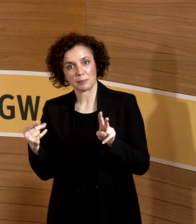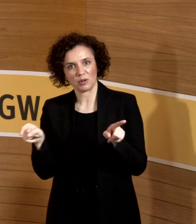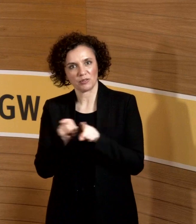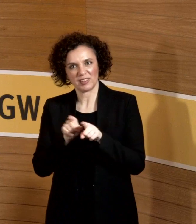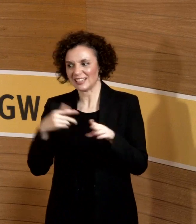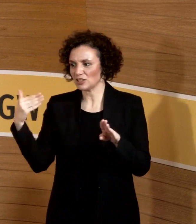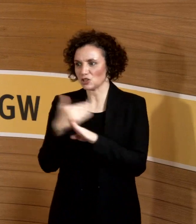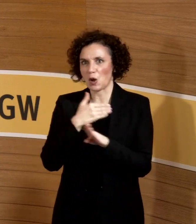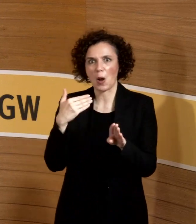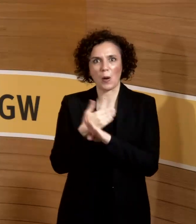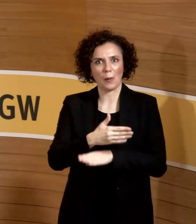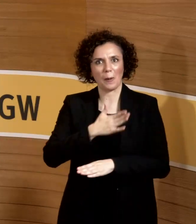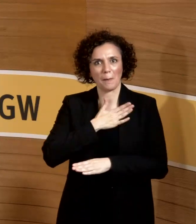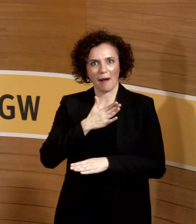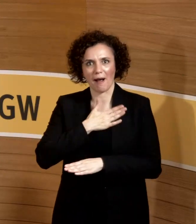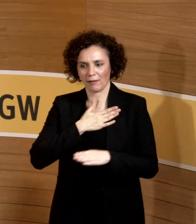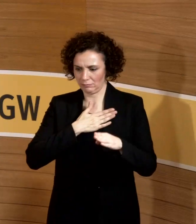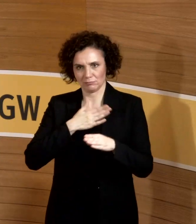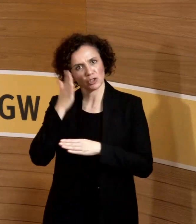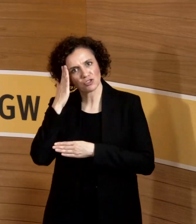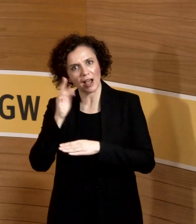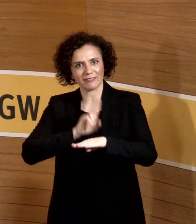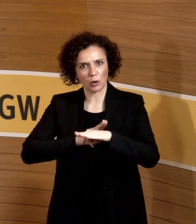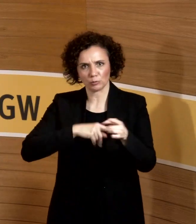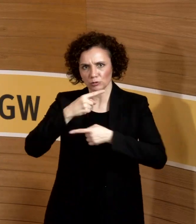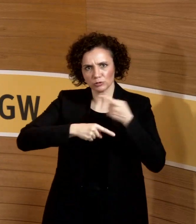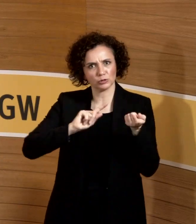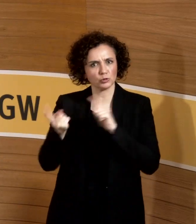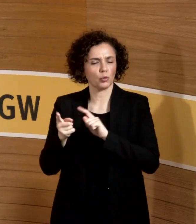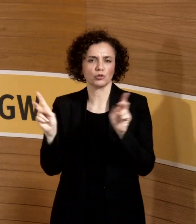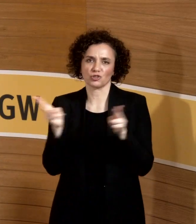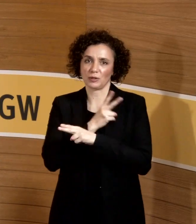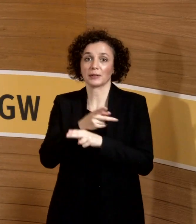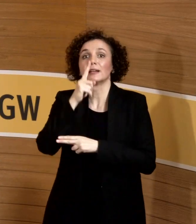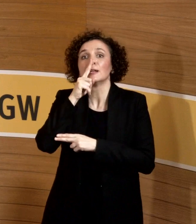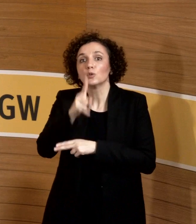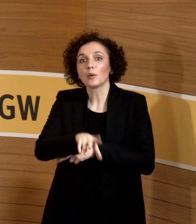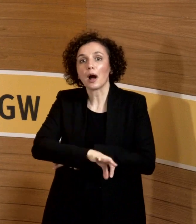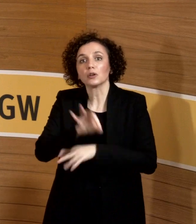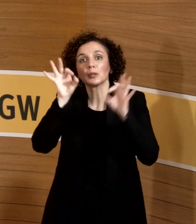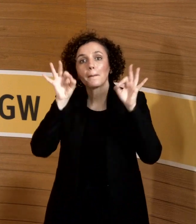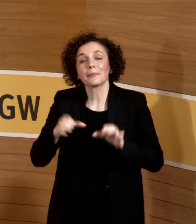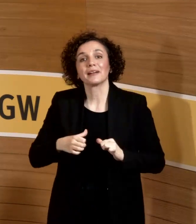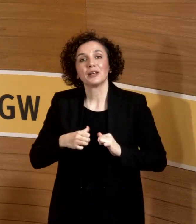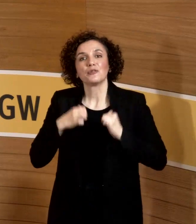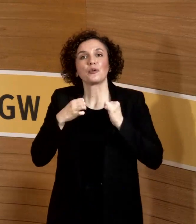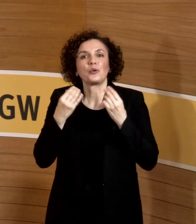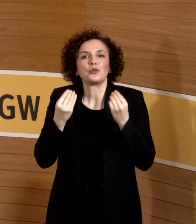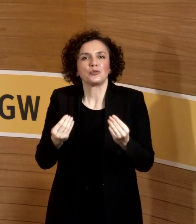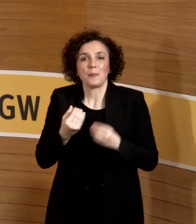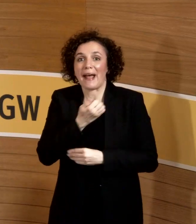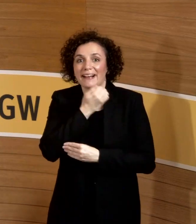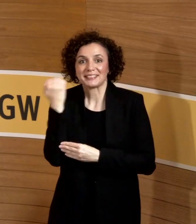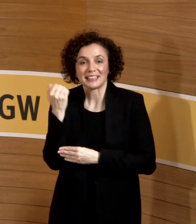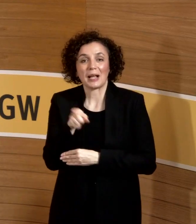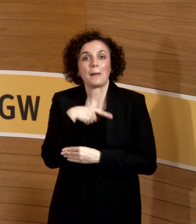Sie sind wirklich ein extremer Frühtyp. Dann fällt es Ihnen schwer, bis 22 Uhr zu arbeiten, dann vielleicht noch eine Stunde heimzufahren und vielleicht um 23